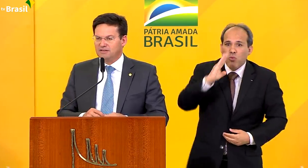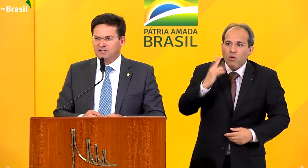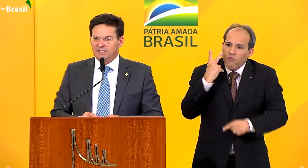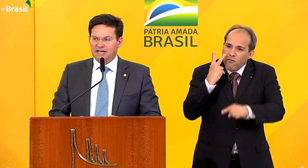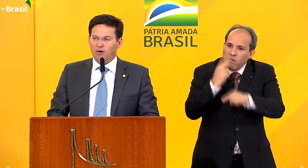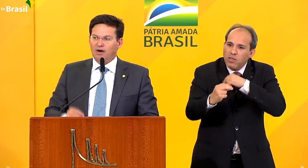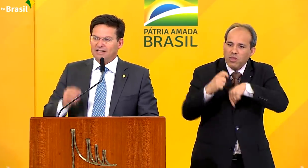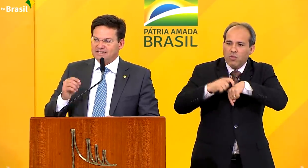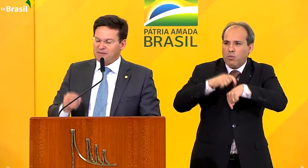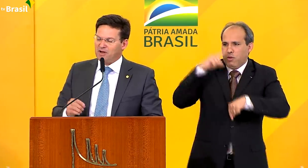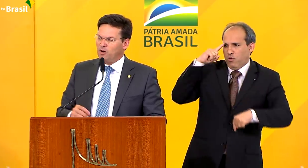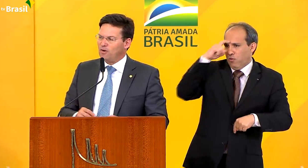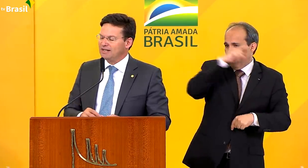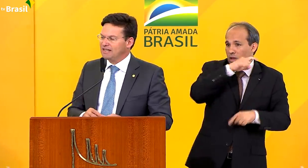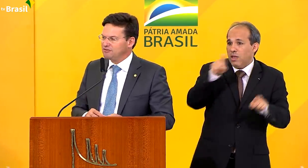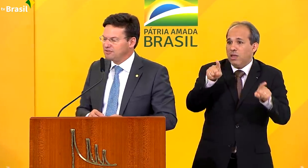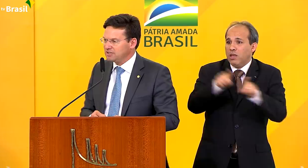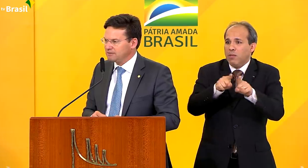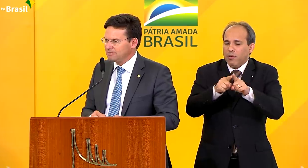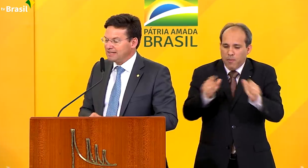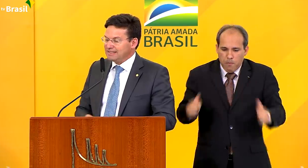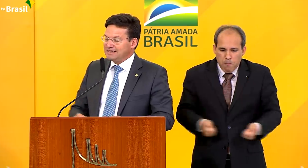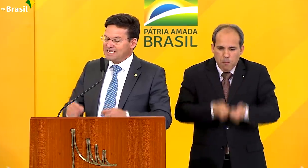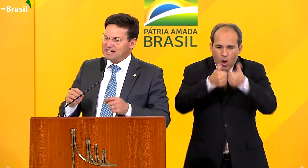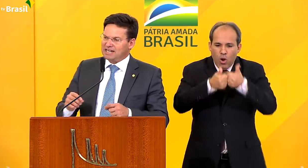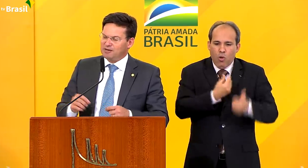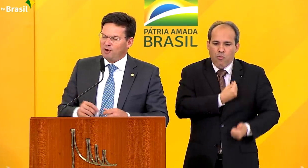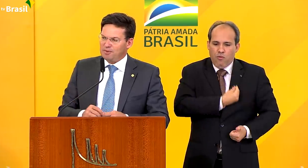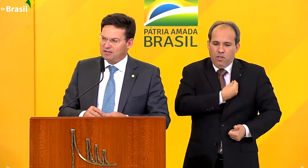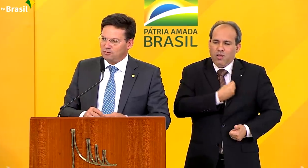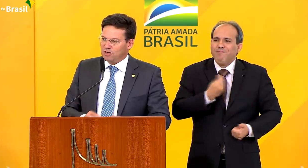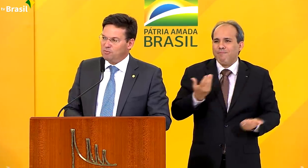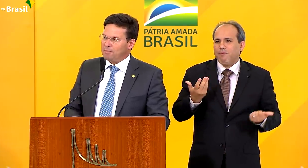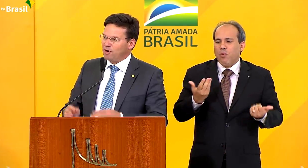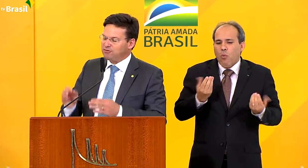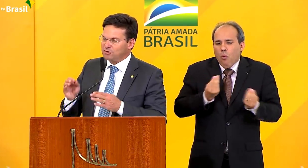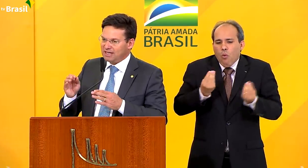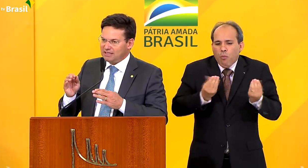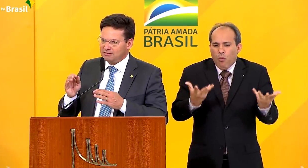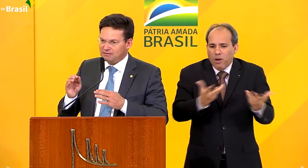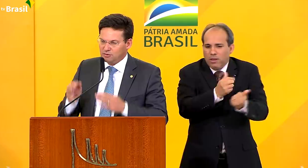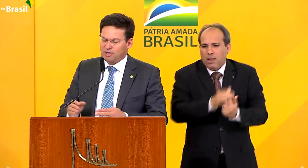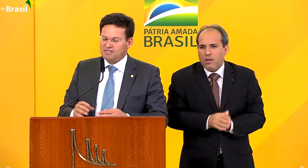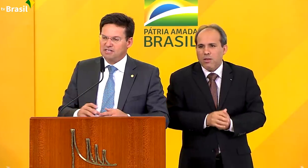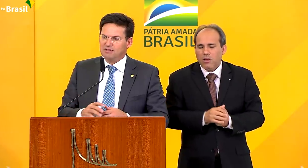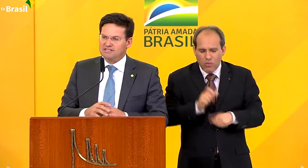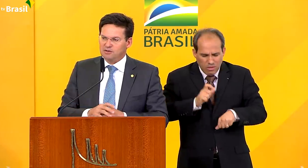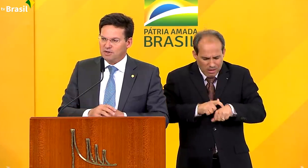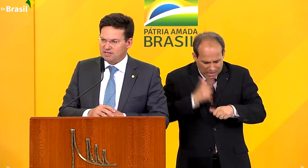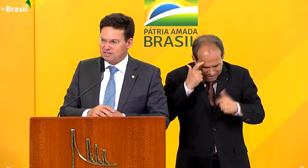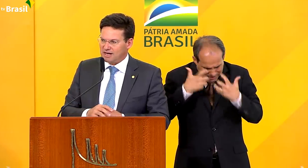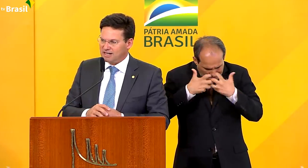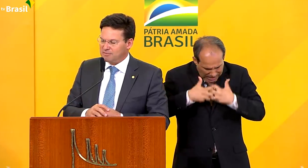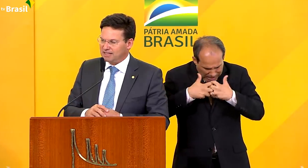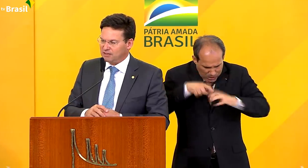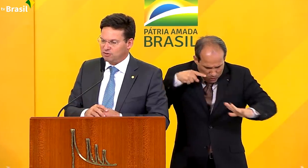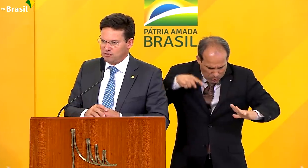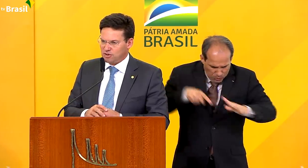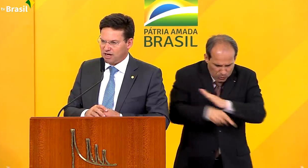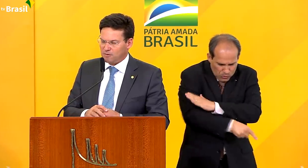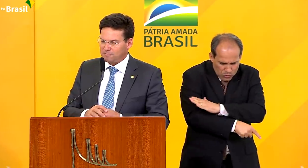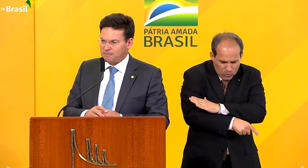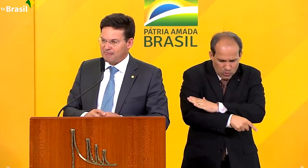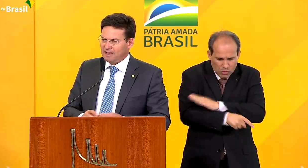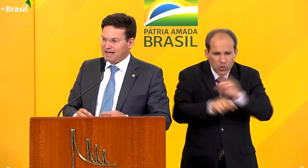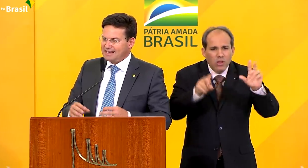dificuldade e alcançar a melhor qualidade de vida, desde aquele momento, eu me aprofundei no quesito da segurança alimentar